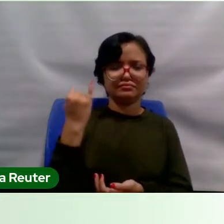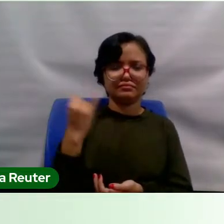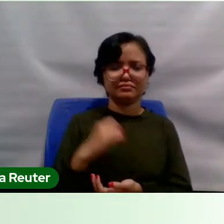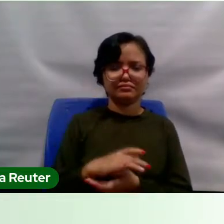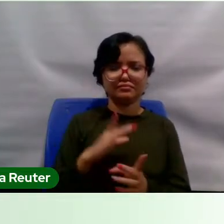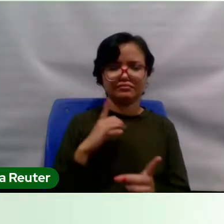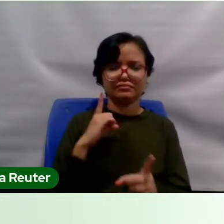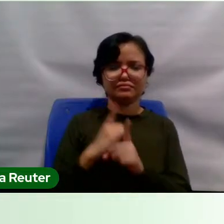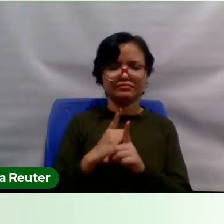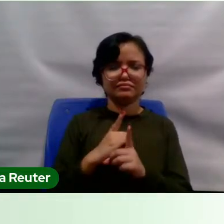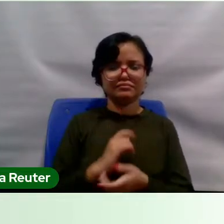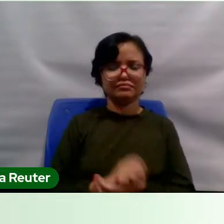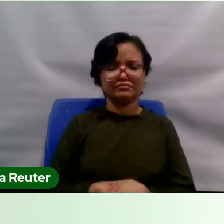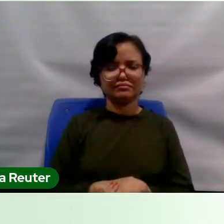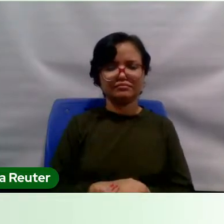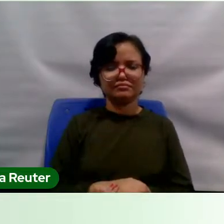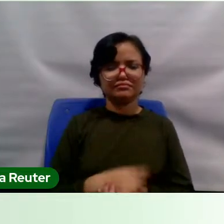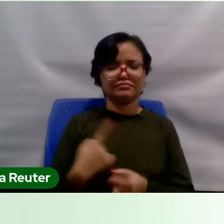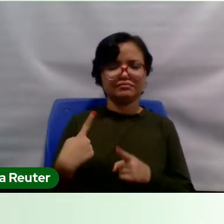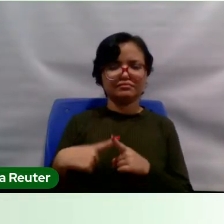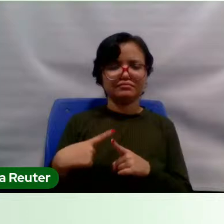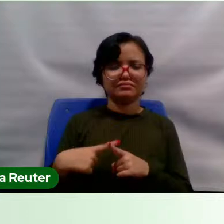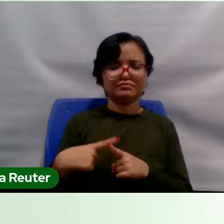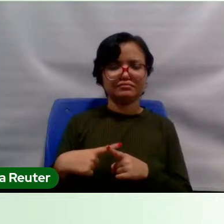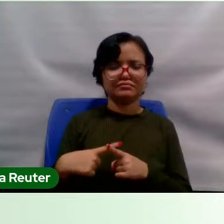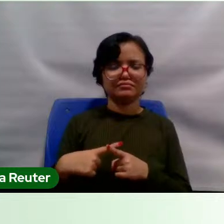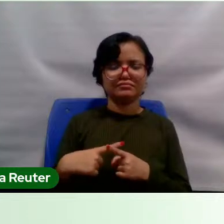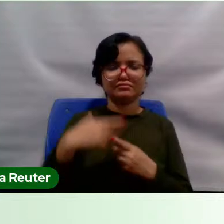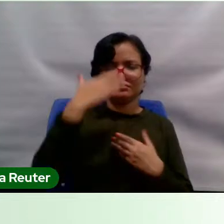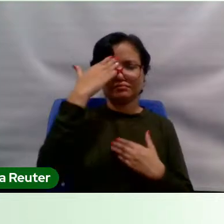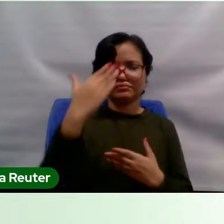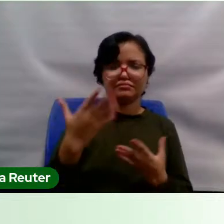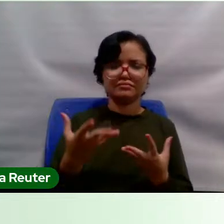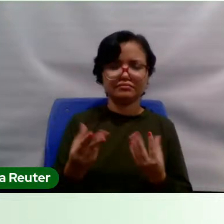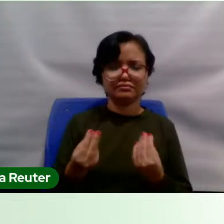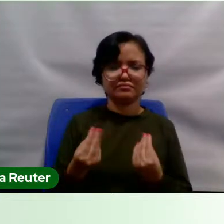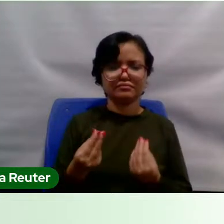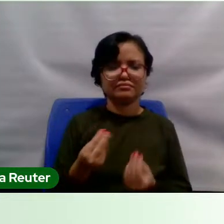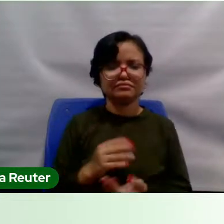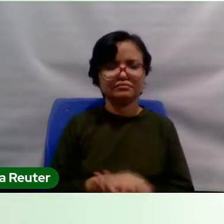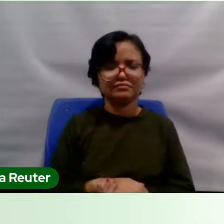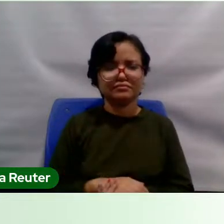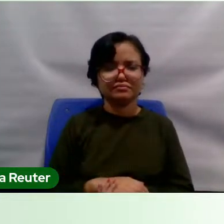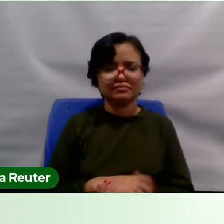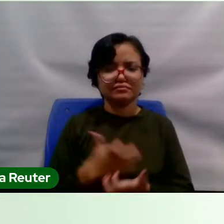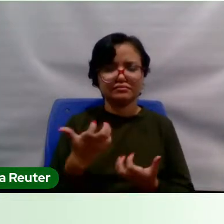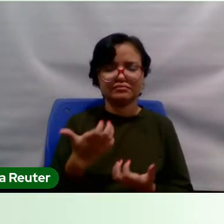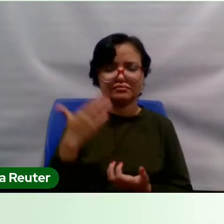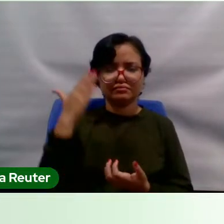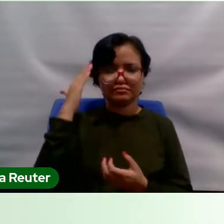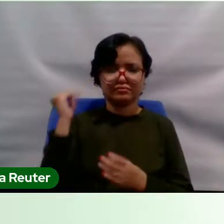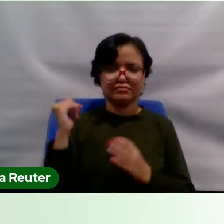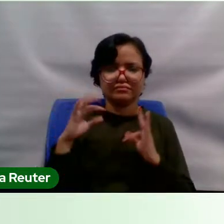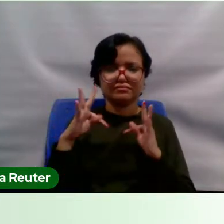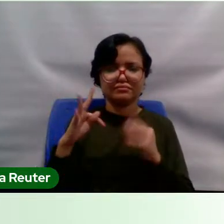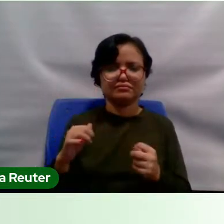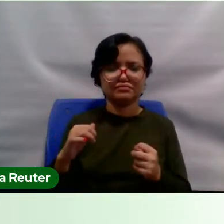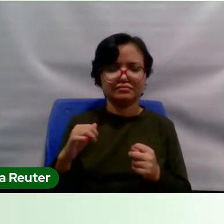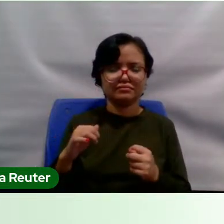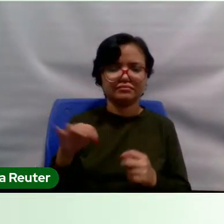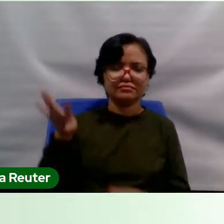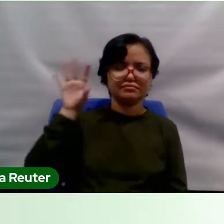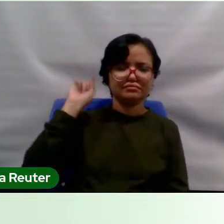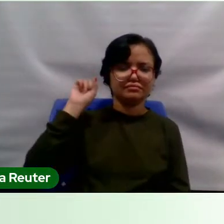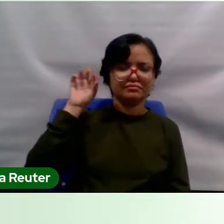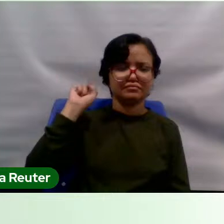encontro. Por quê? Agradeço muito. Gostaria de saber se todos estão me escutando.